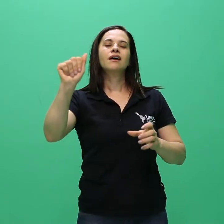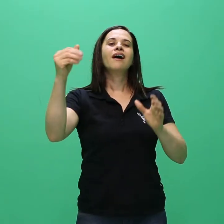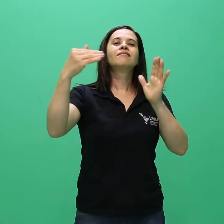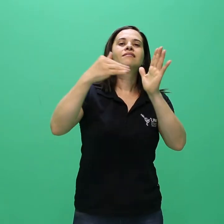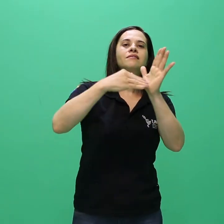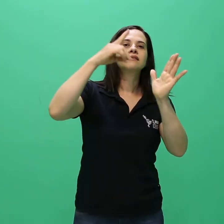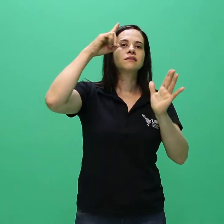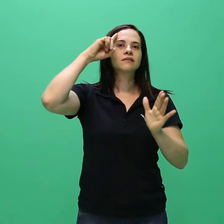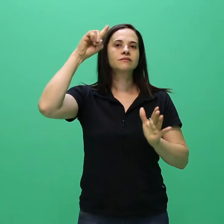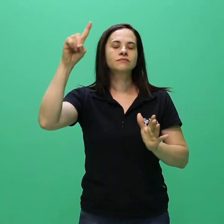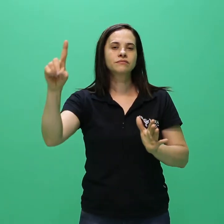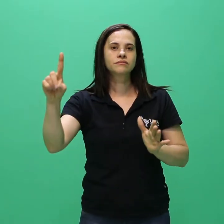etc.